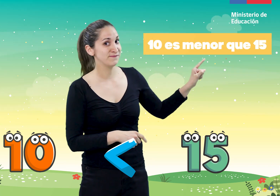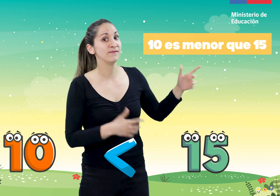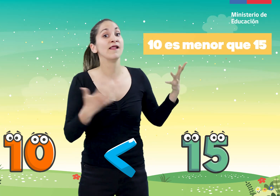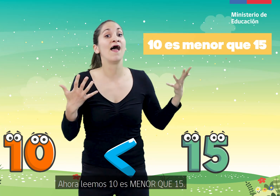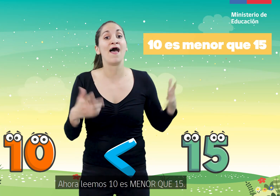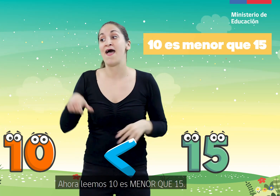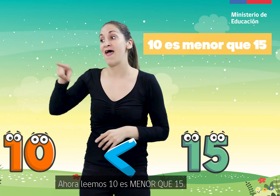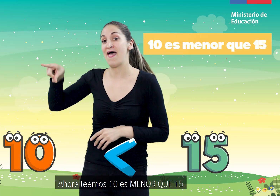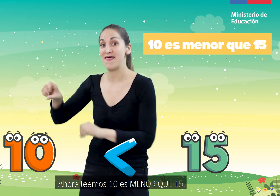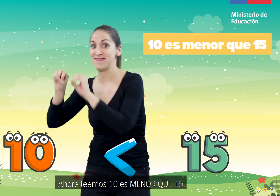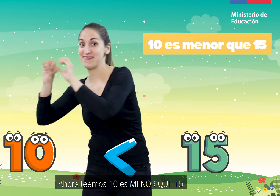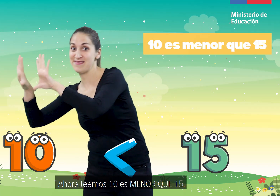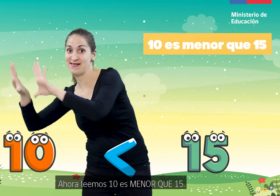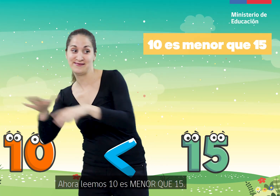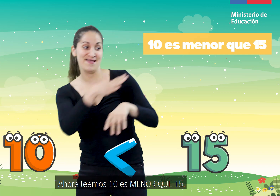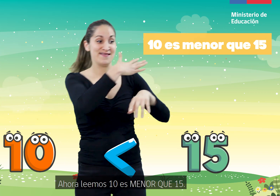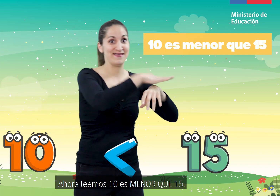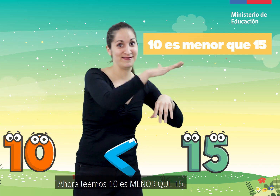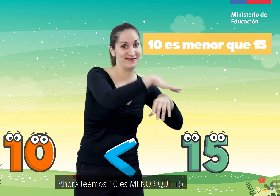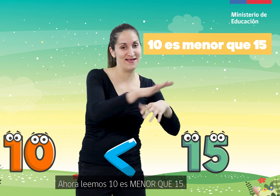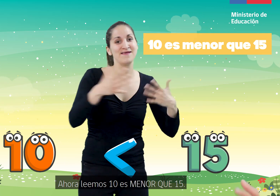Ahora leemos 10 es menor que 15.